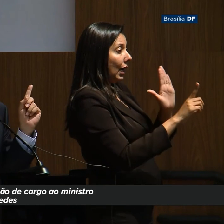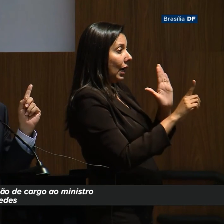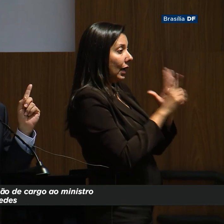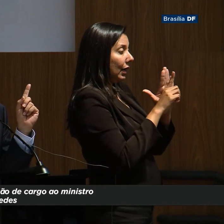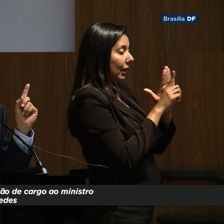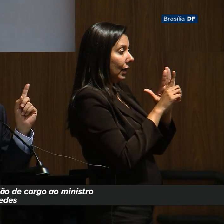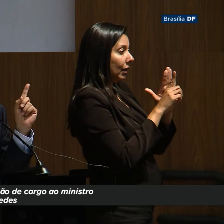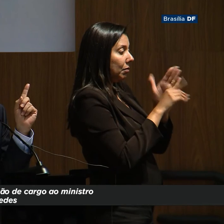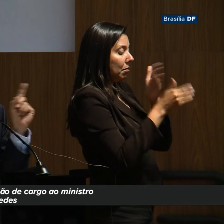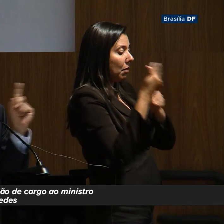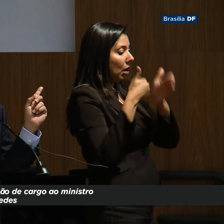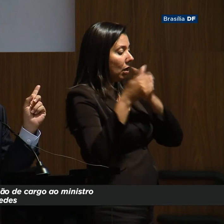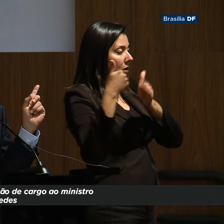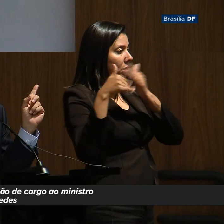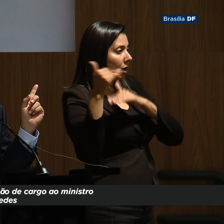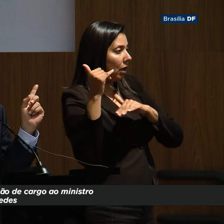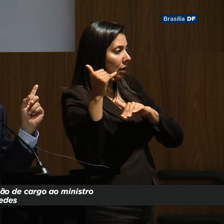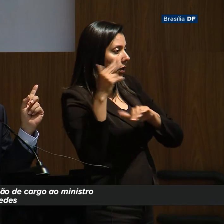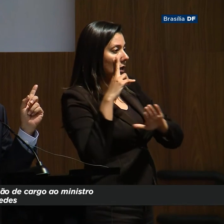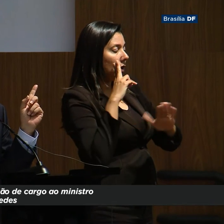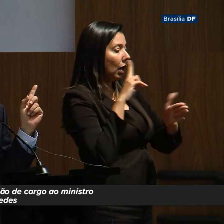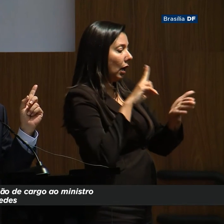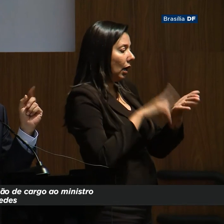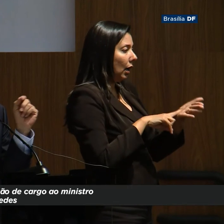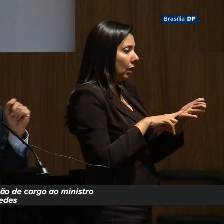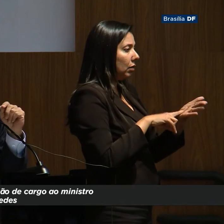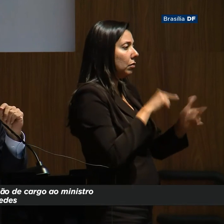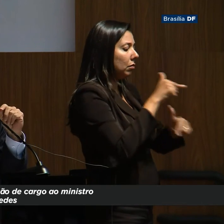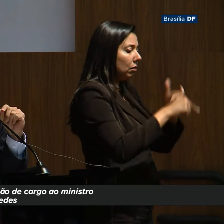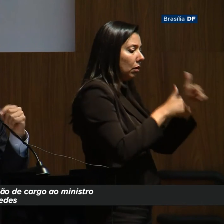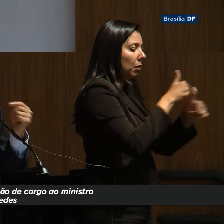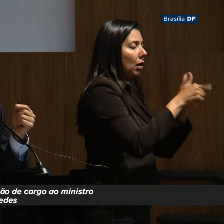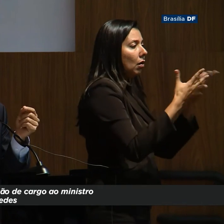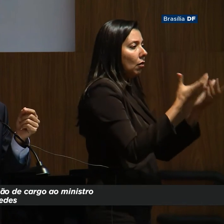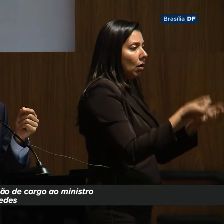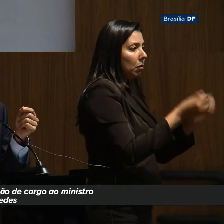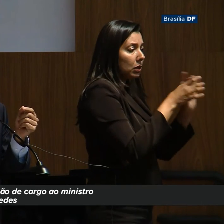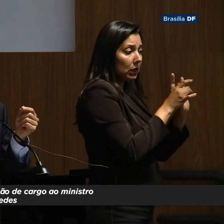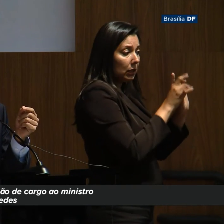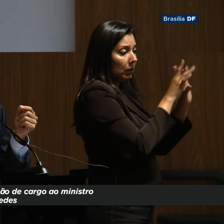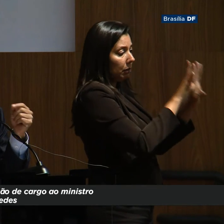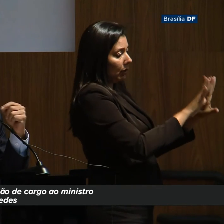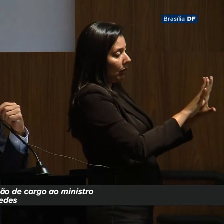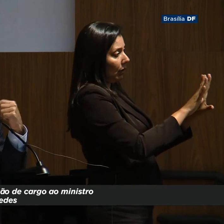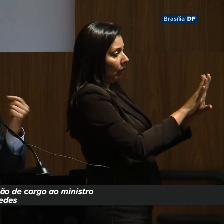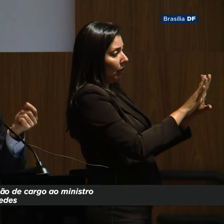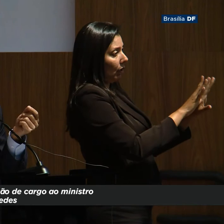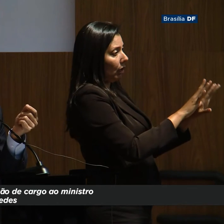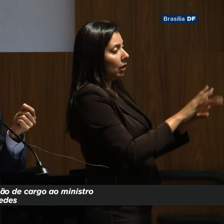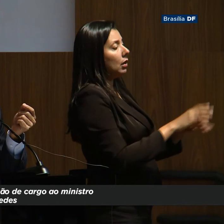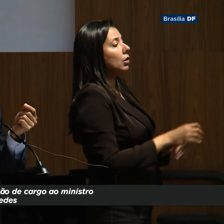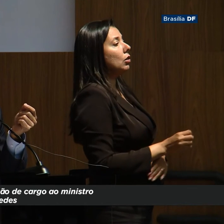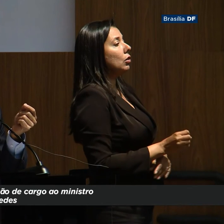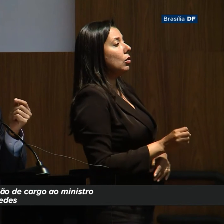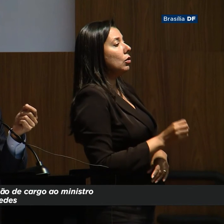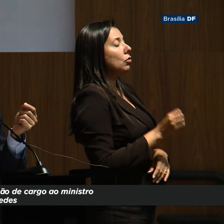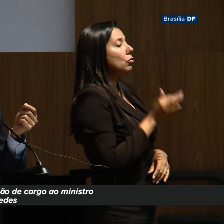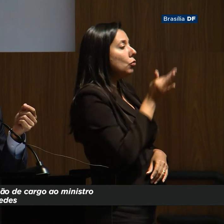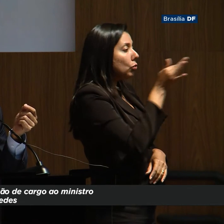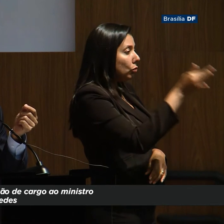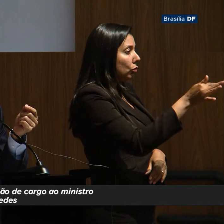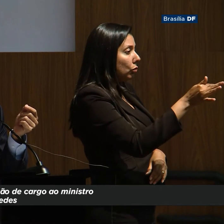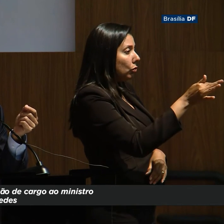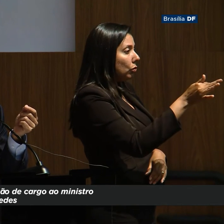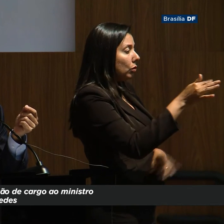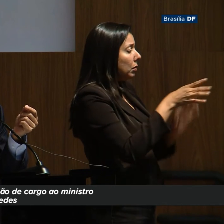fascista da Carta do Olavouro. Então, nós vamos libertar gerações futuras, dando a opção para o